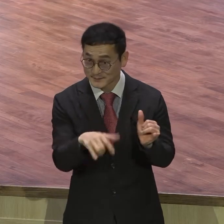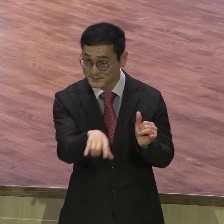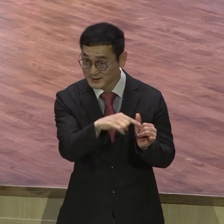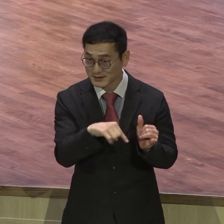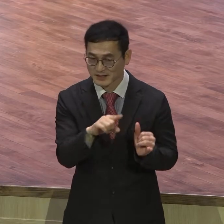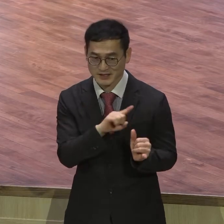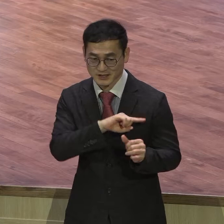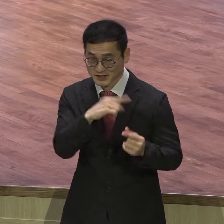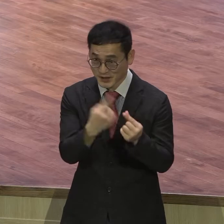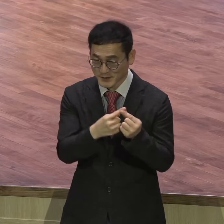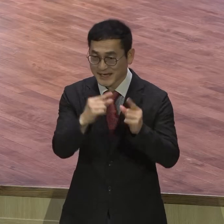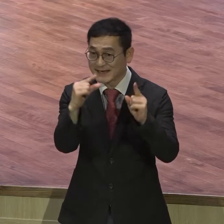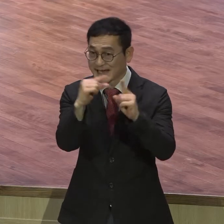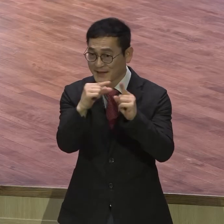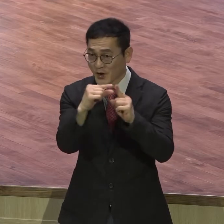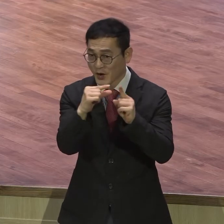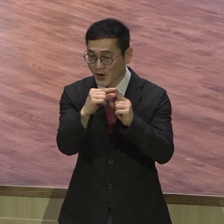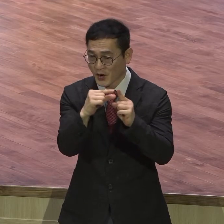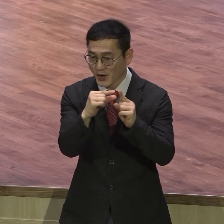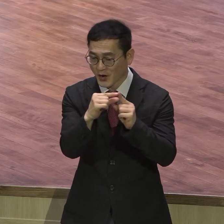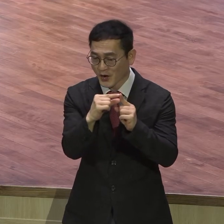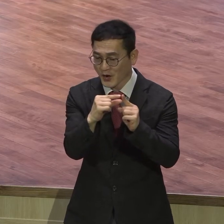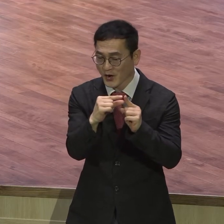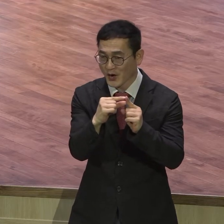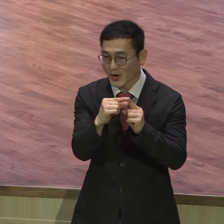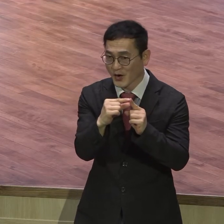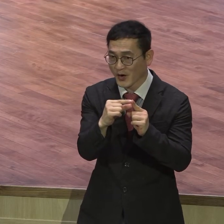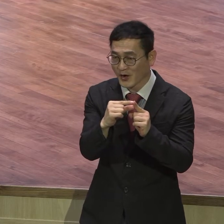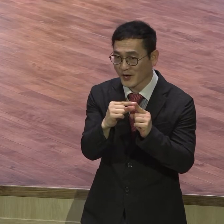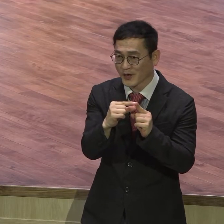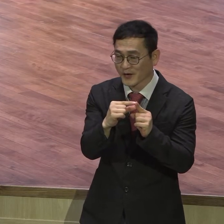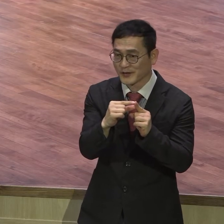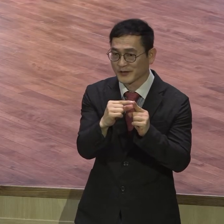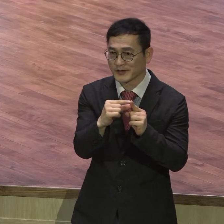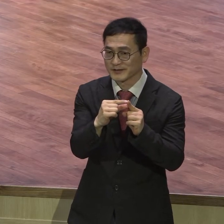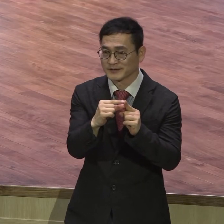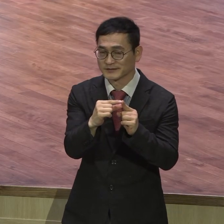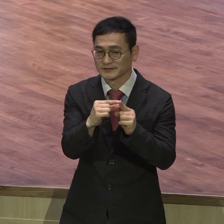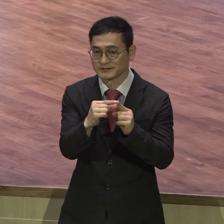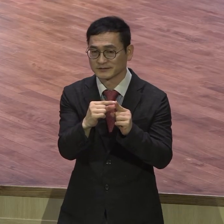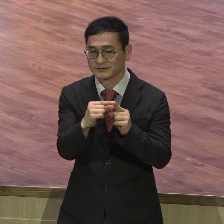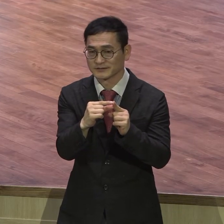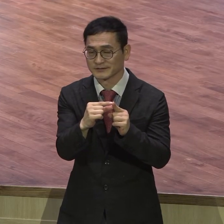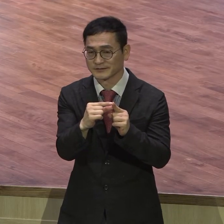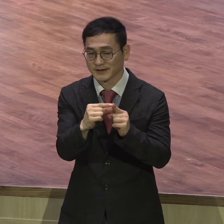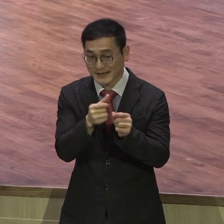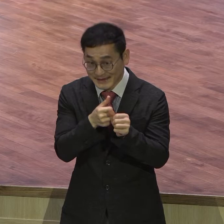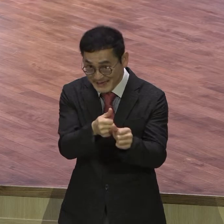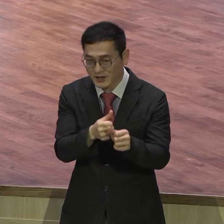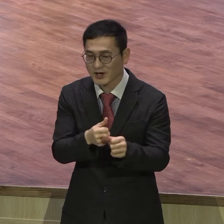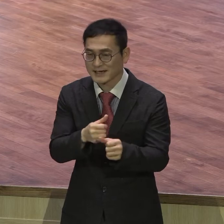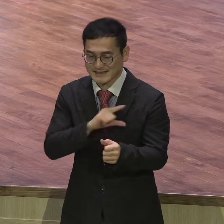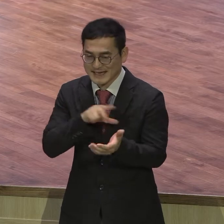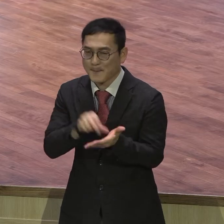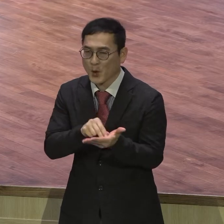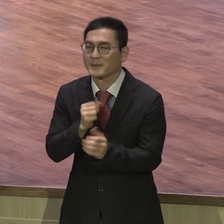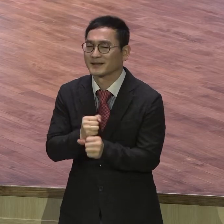등장인물의 이름을 따서 책 제목을 붙이는 성향이 있는데 그래서 구약의 말씀 제목을 보면